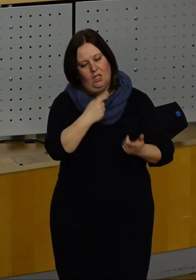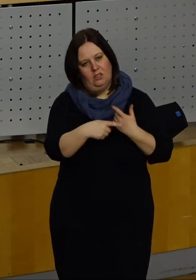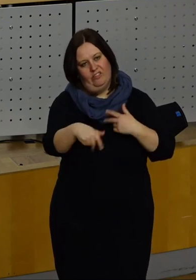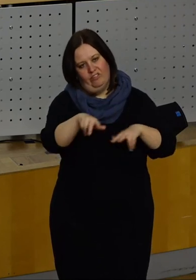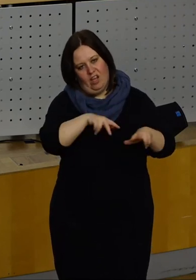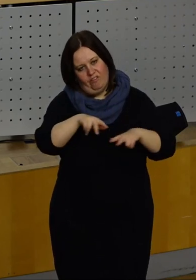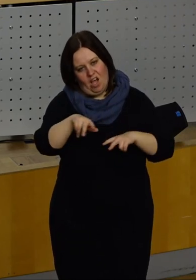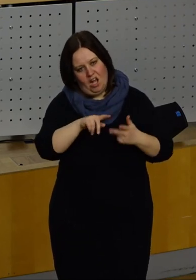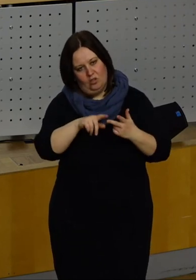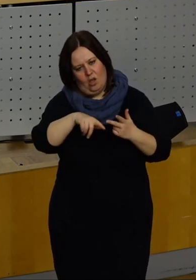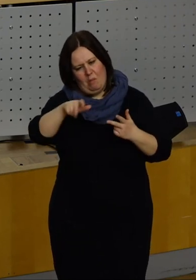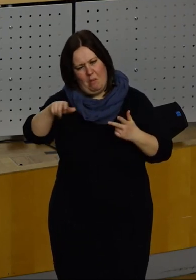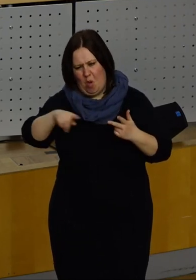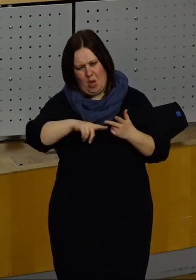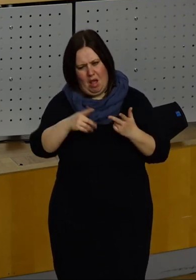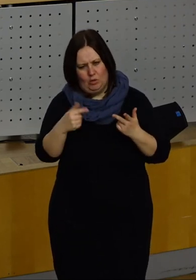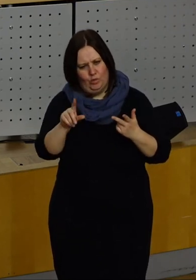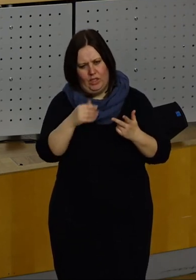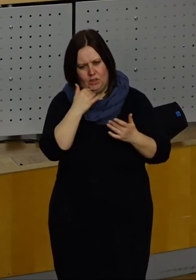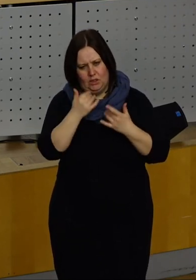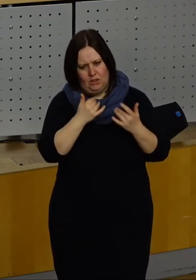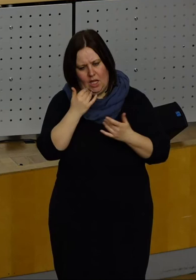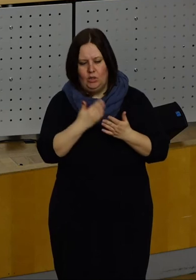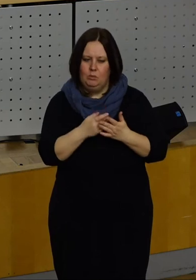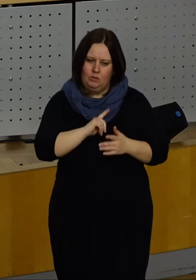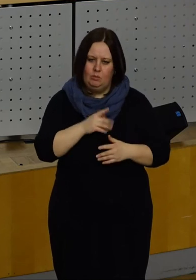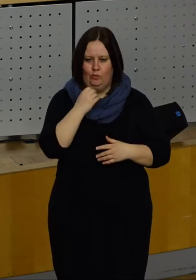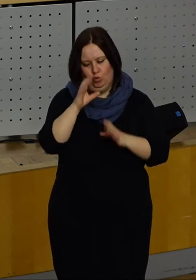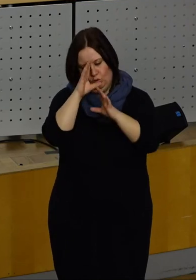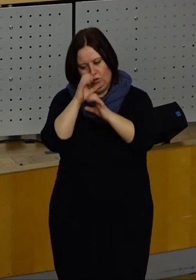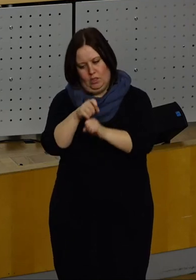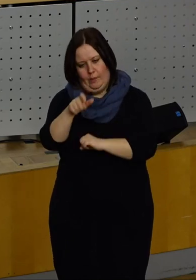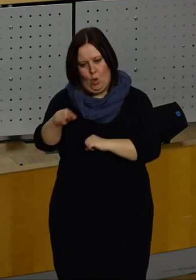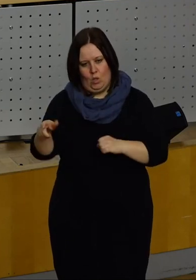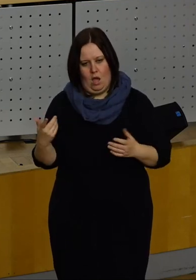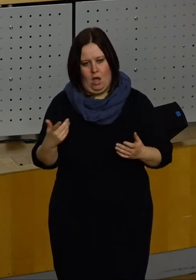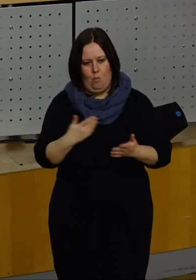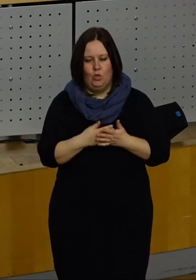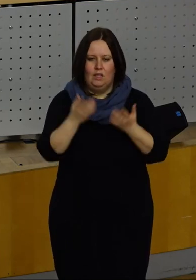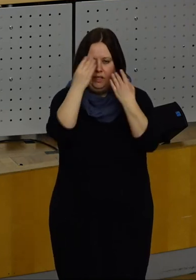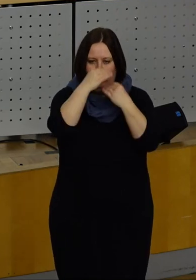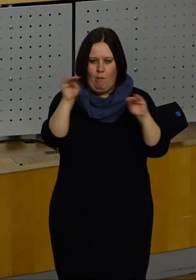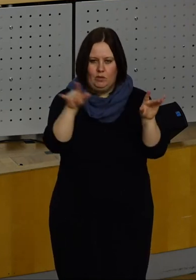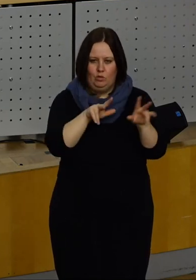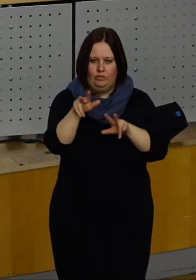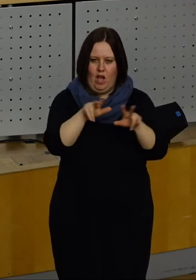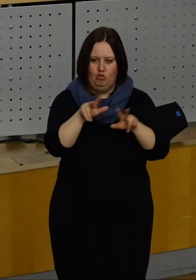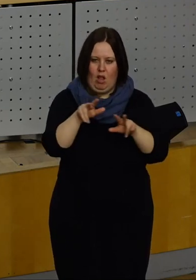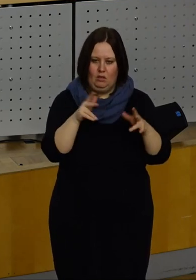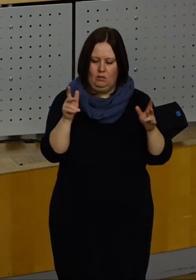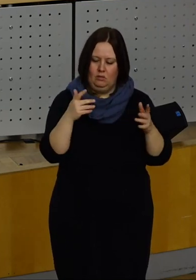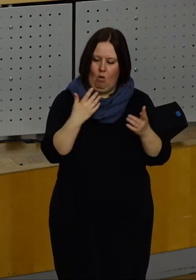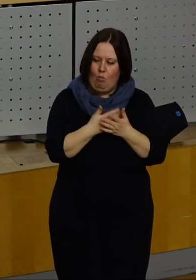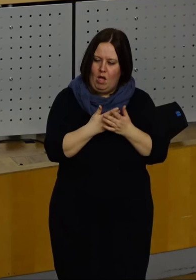Verwaltung, die reden aber nicht von den Bürgern so richtig. Und das möchte ich gerne tun, weil ich möchte nicht, dass diese Informationsveranstaltung, wie wir so viele